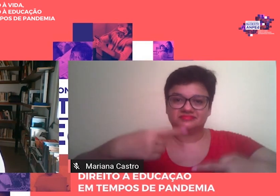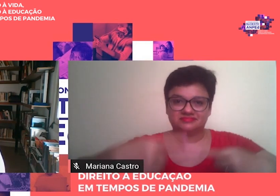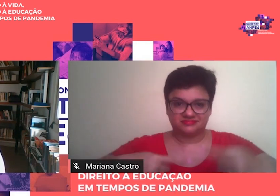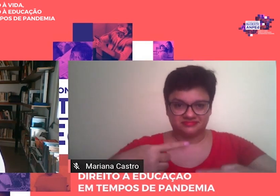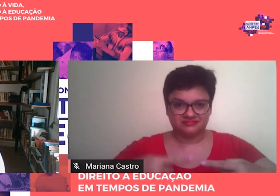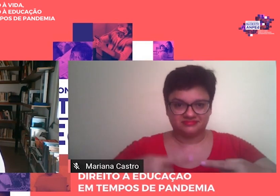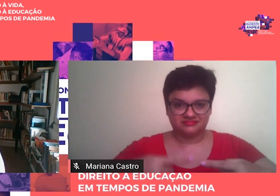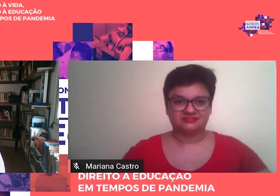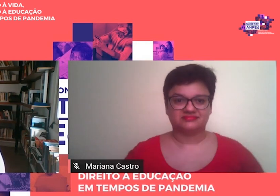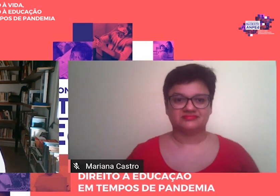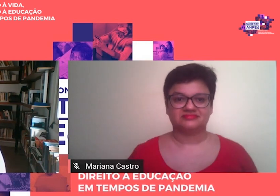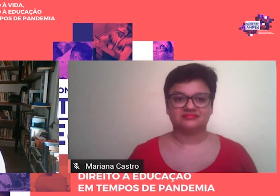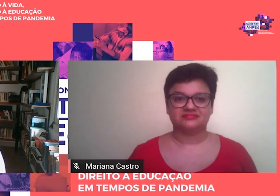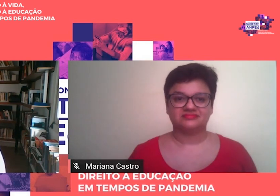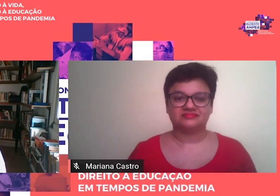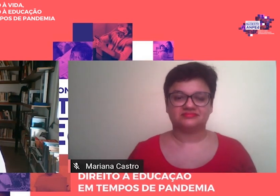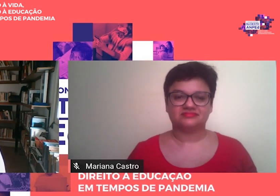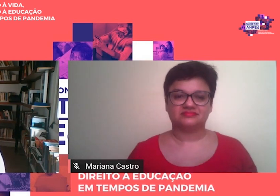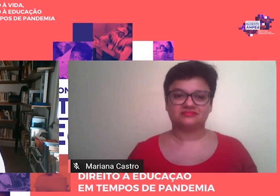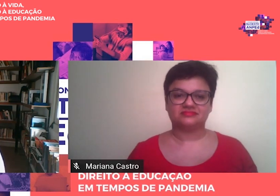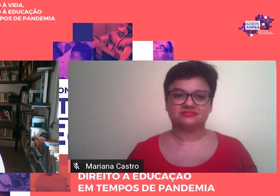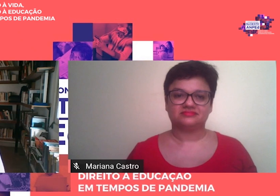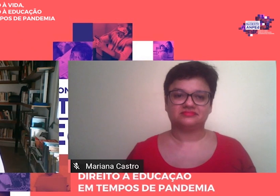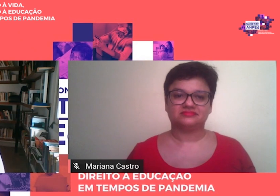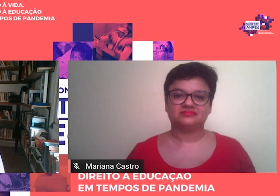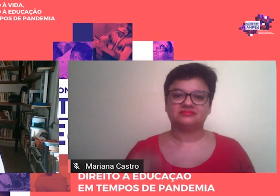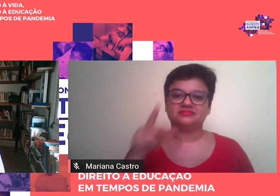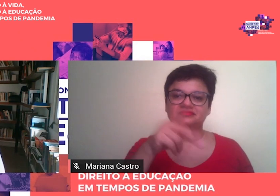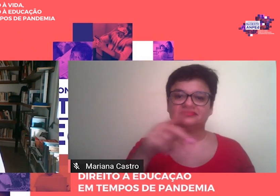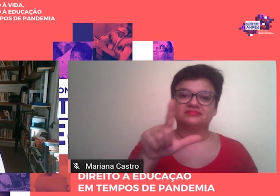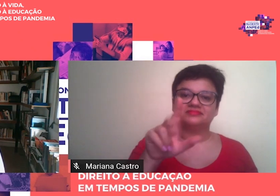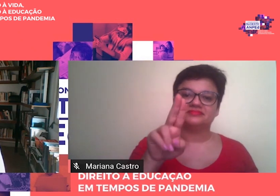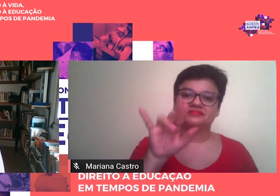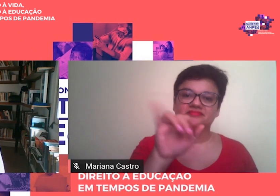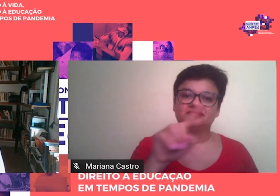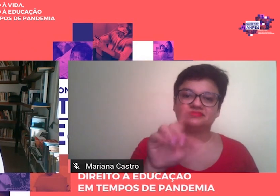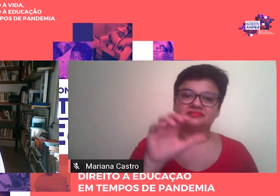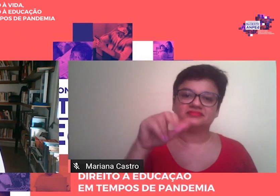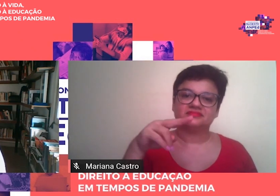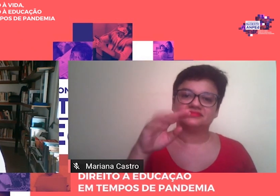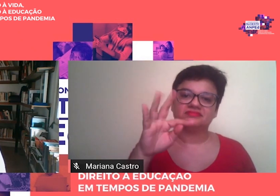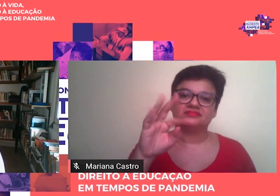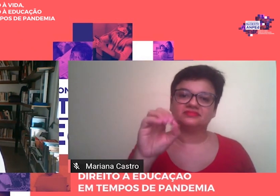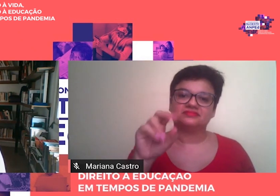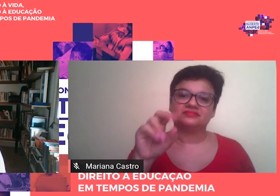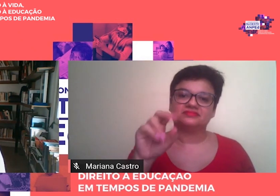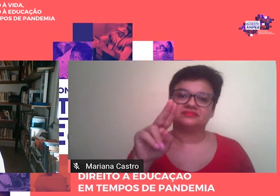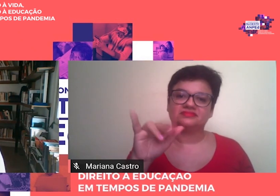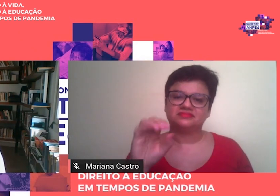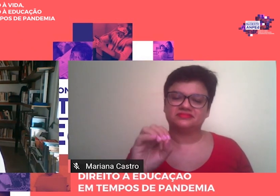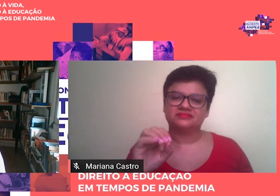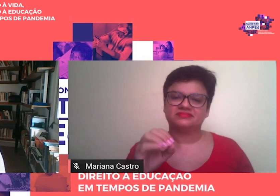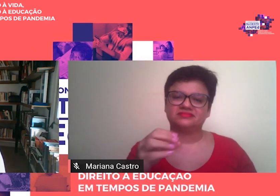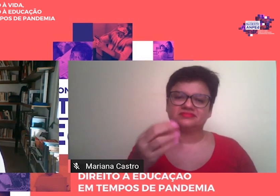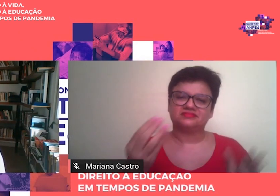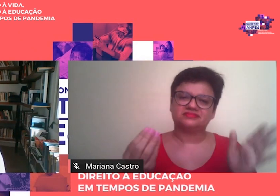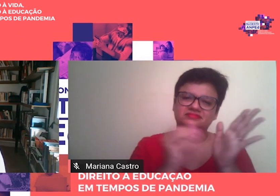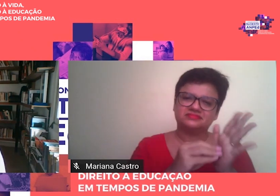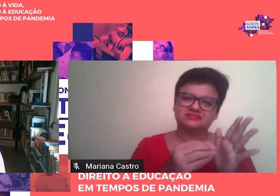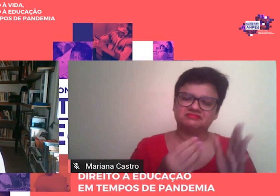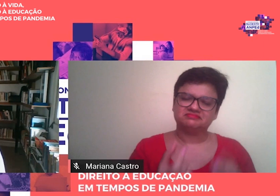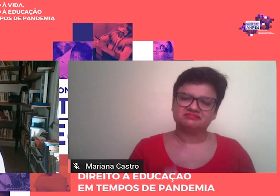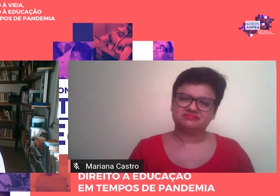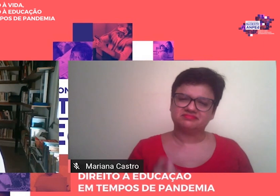o professor Luiz Antônio na sua resenha, estranha que eu tenha